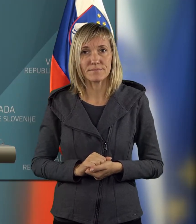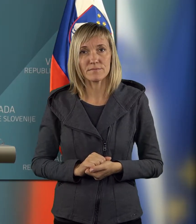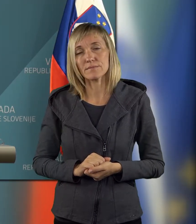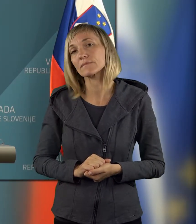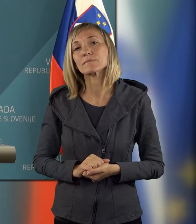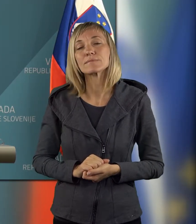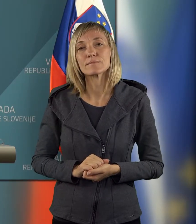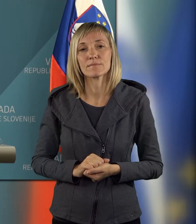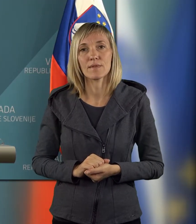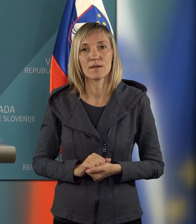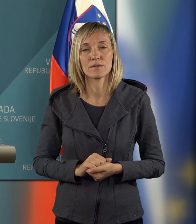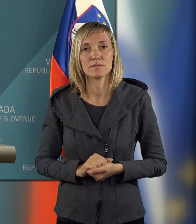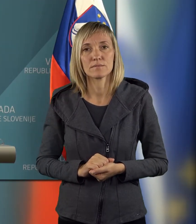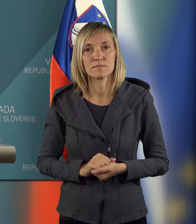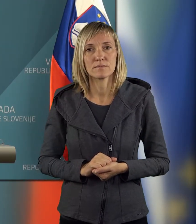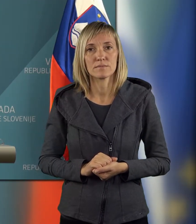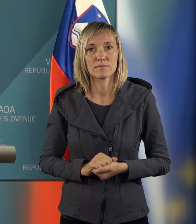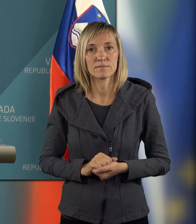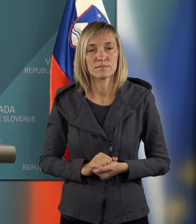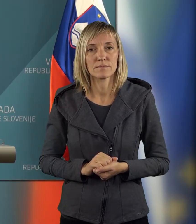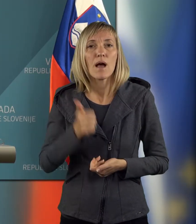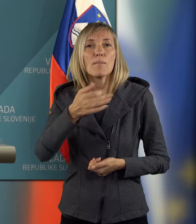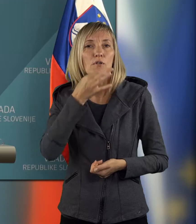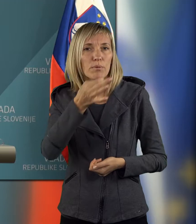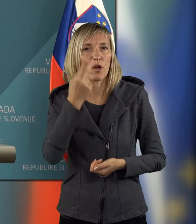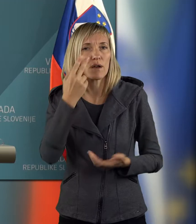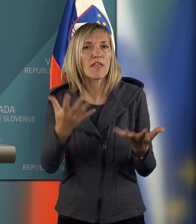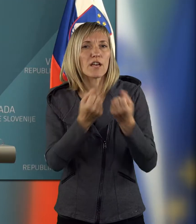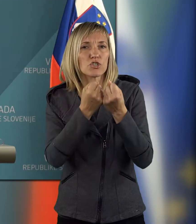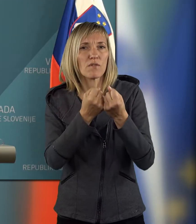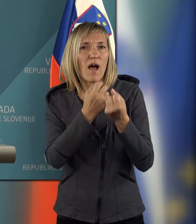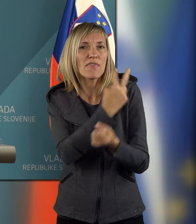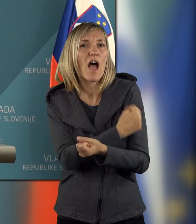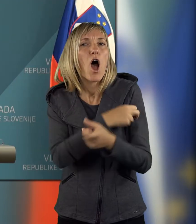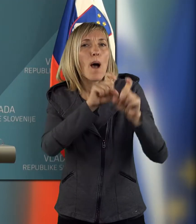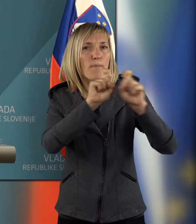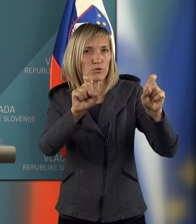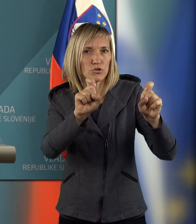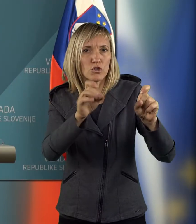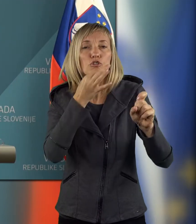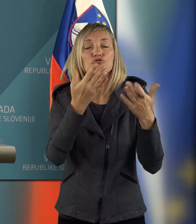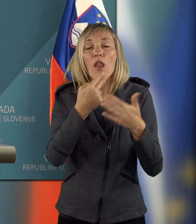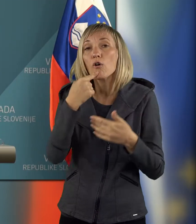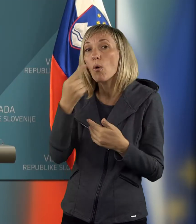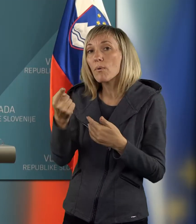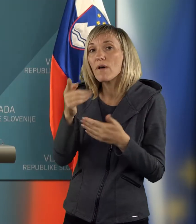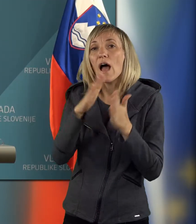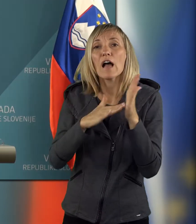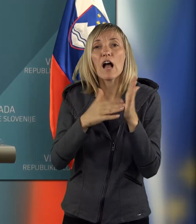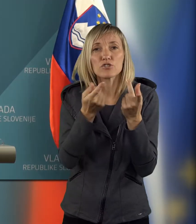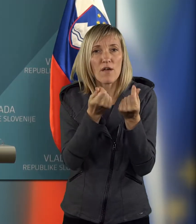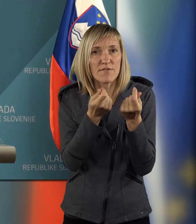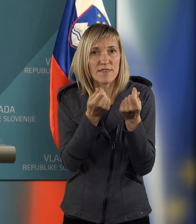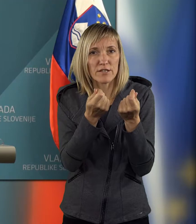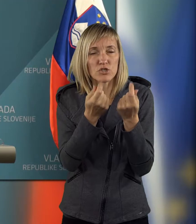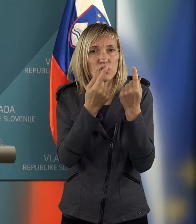tega Slovenija v Sloveniji. Gospa ministrica, najprej glede raševanja bovniščni, se me zanima, če lahko poveste, za kakšen znes se gre